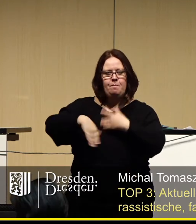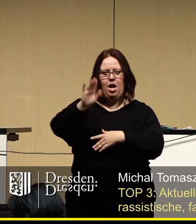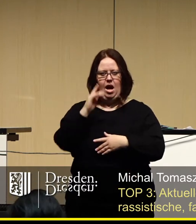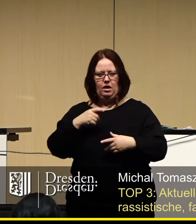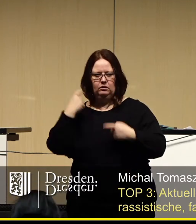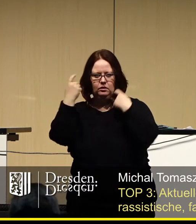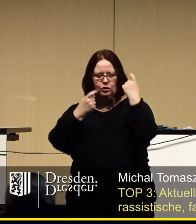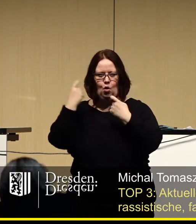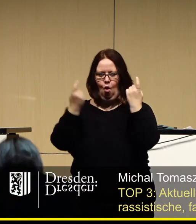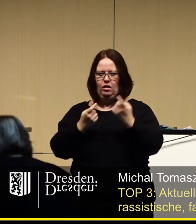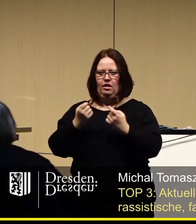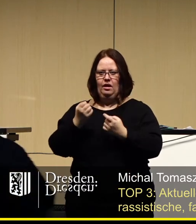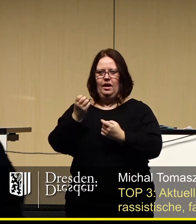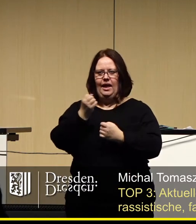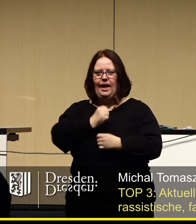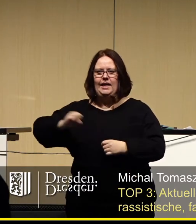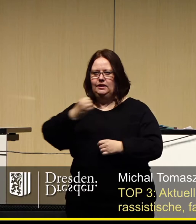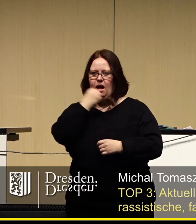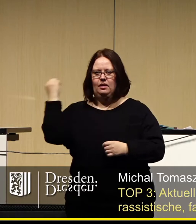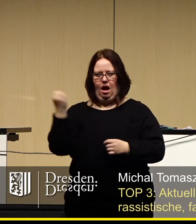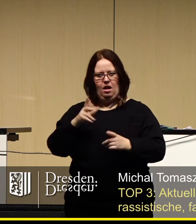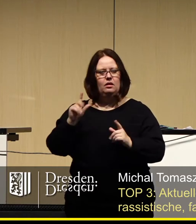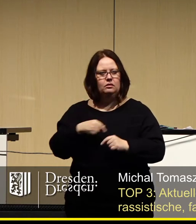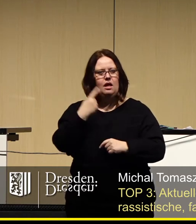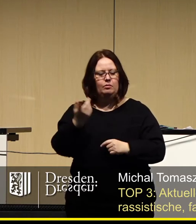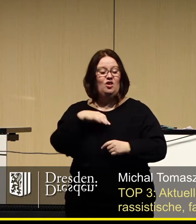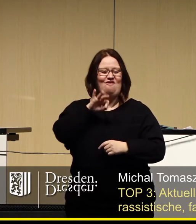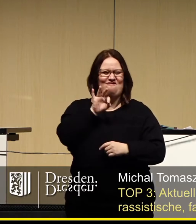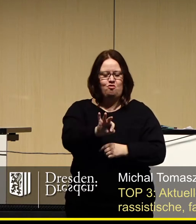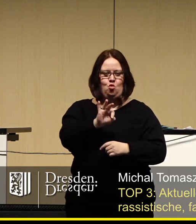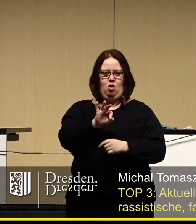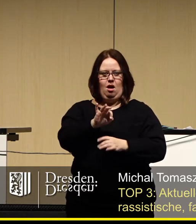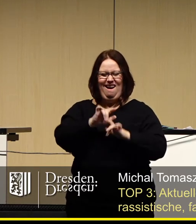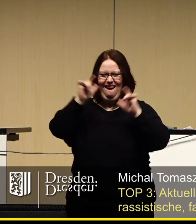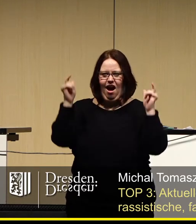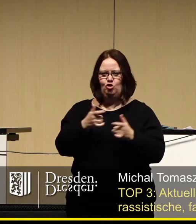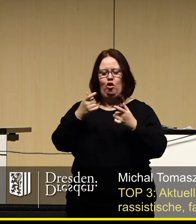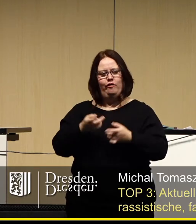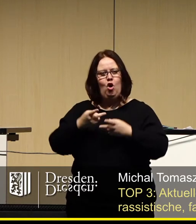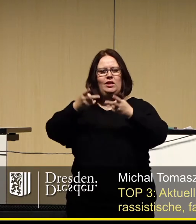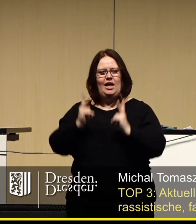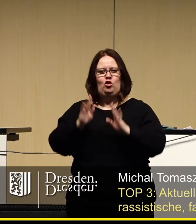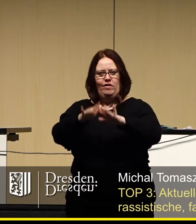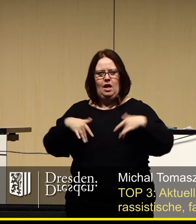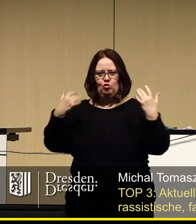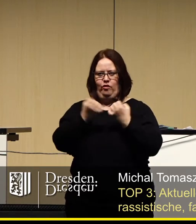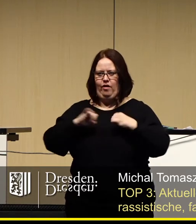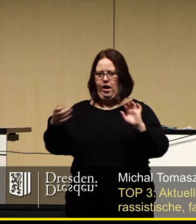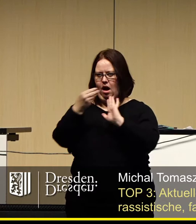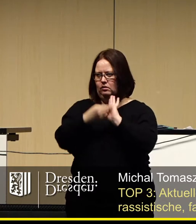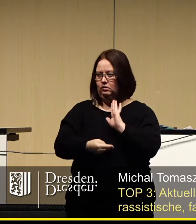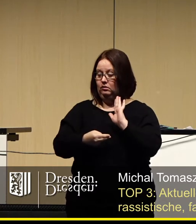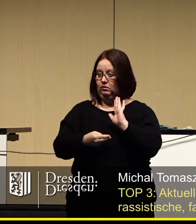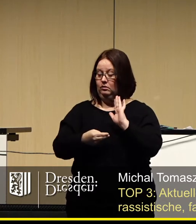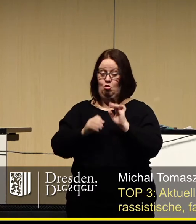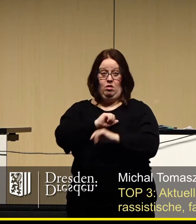beunruhigt über Rechtsradikalismus in unserer Mitte, dass sie sogar für die Einschränkung des Rechts auf Versammlungsfreiheit votiert. Das ist